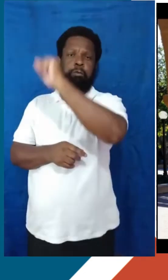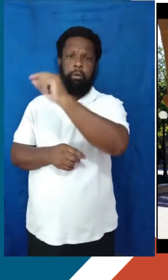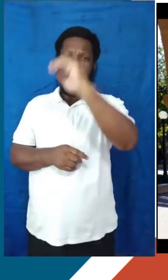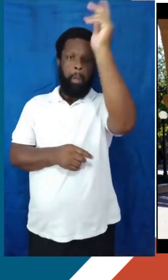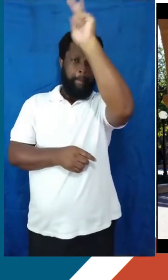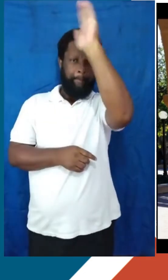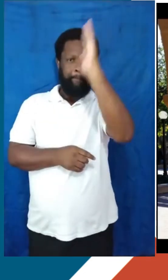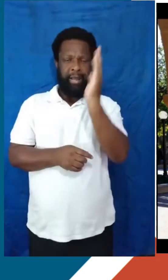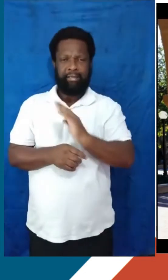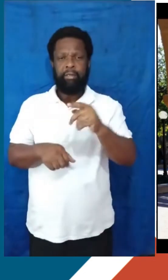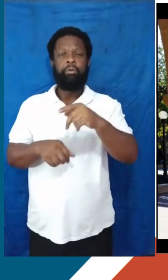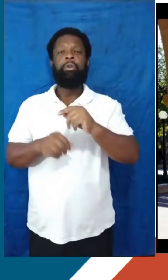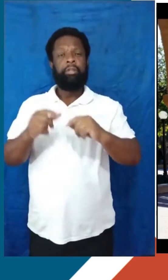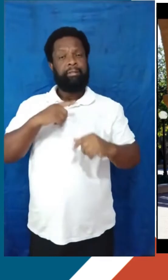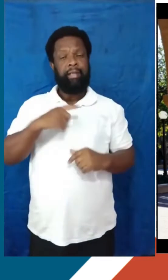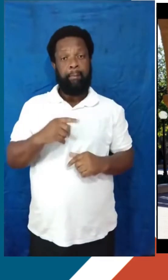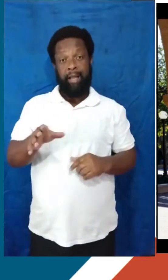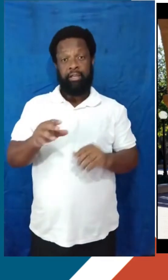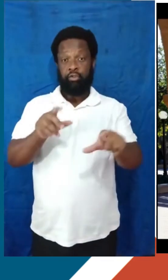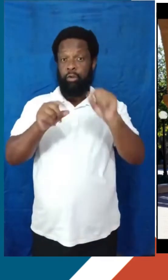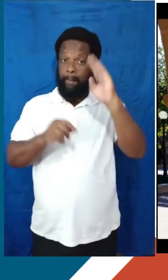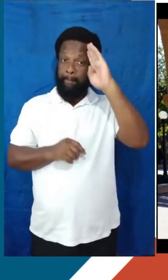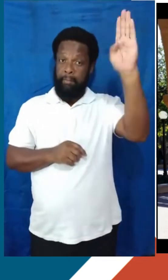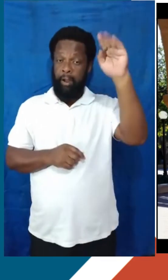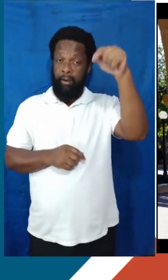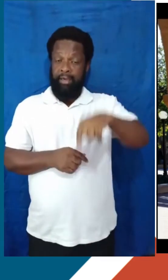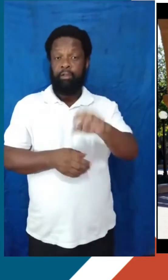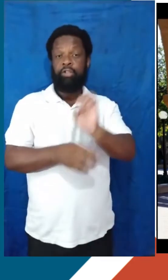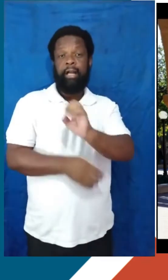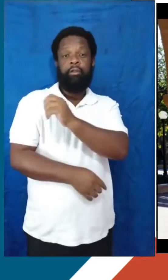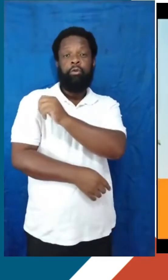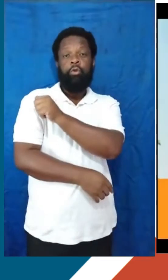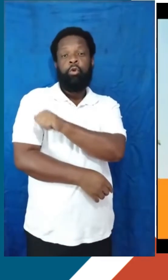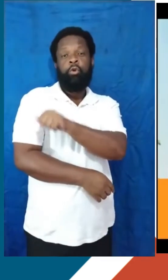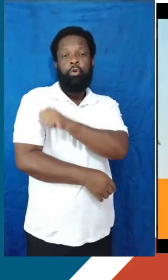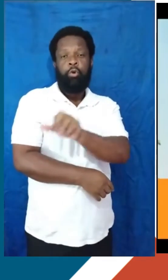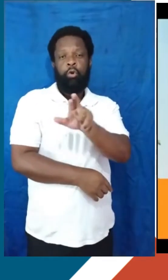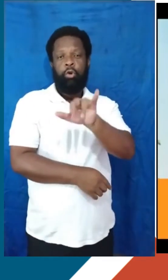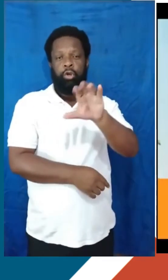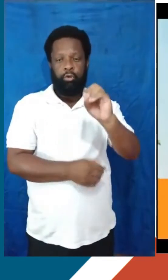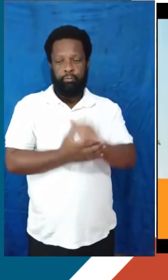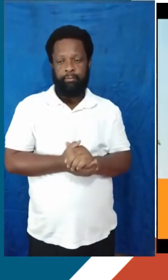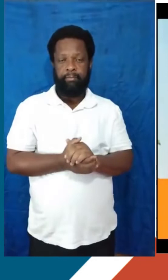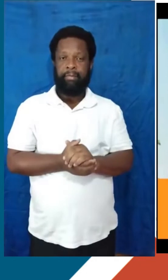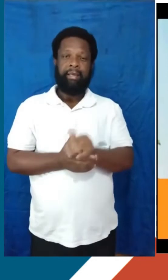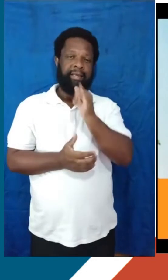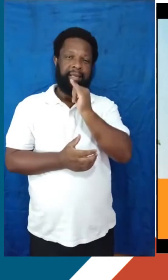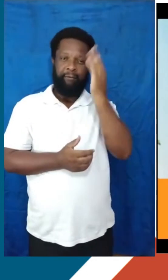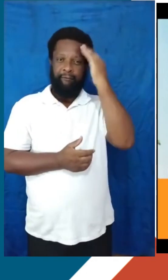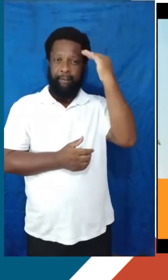estados do país. Mas a gente vai destacar aqui as principais da cidade do estado do Rio de Janeiro. Vamos começar pela mais famosa, né,